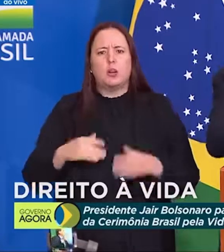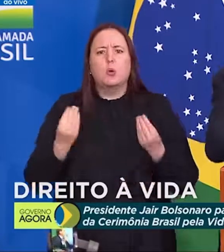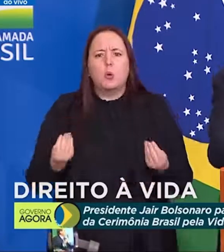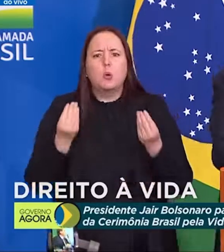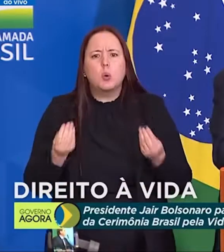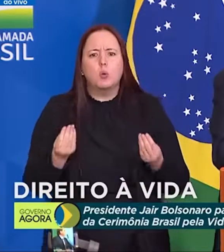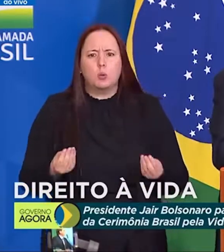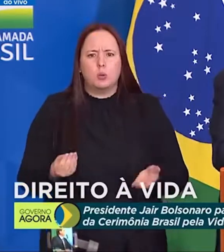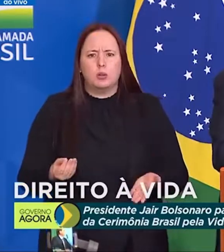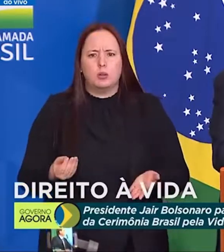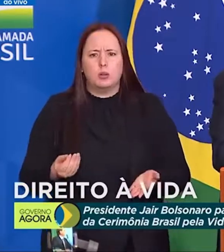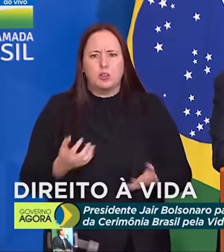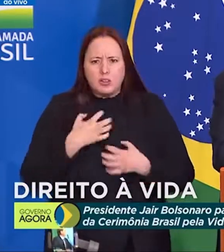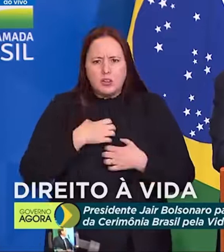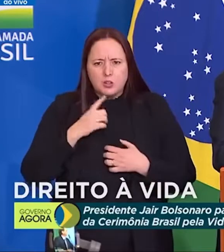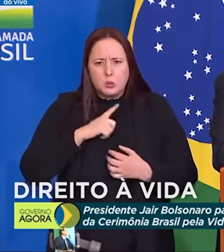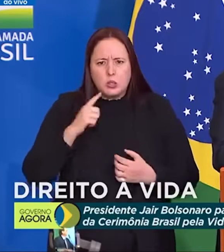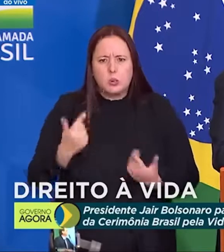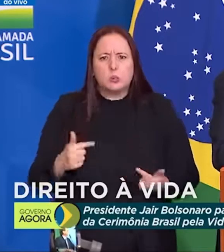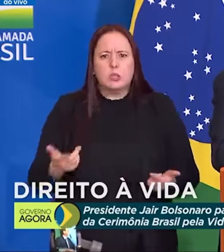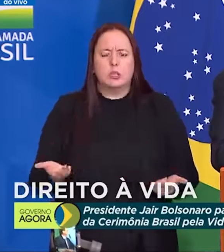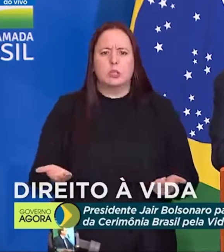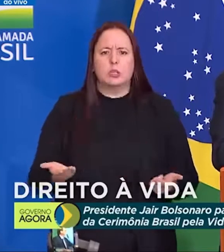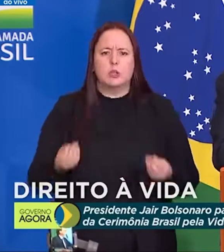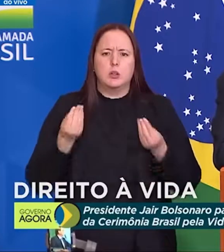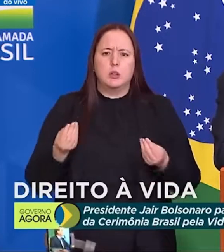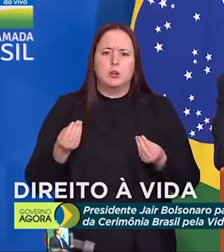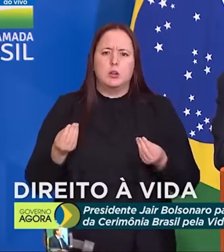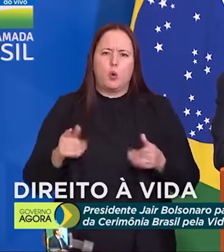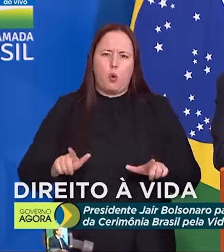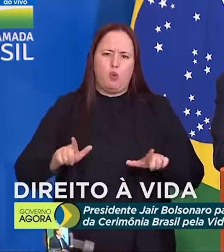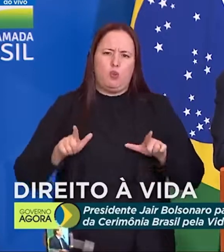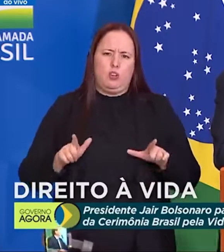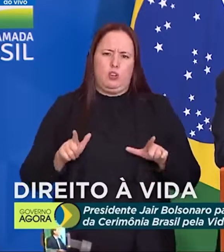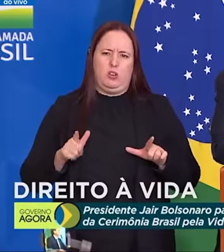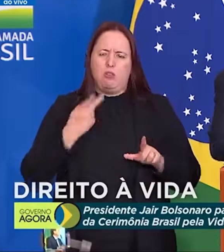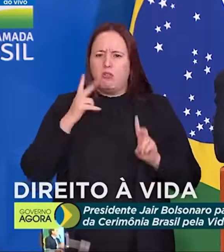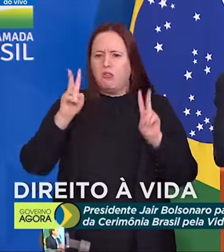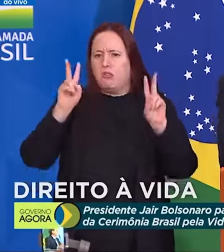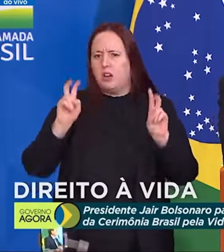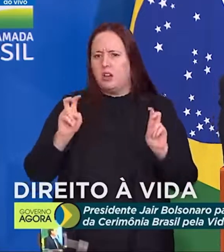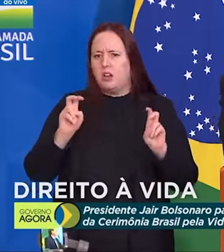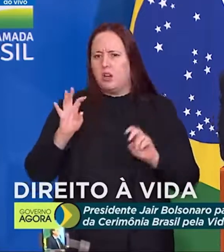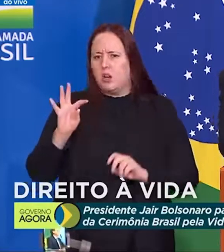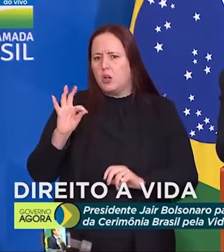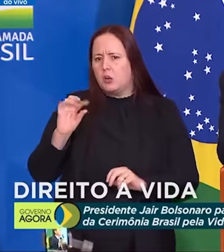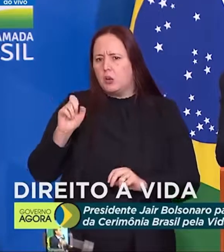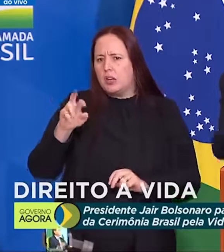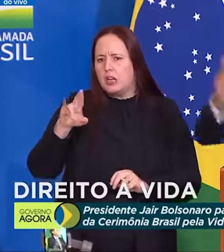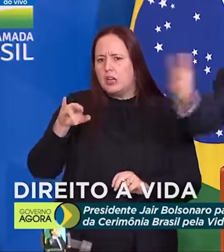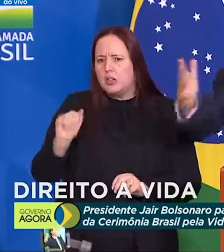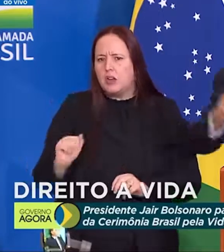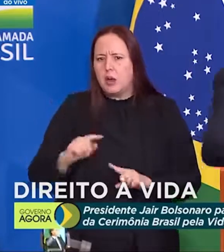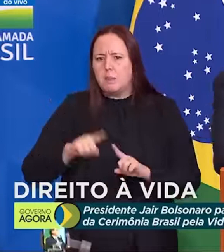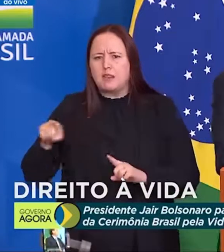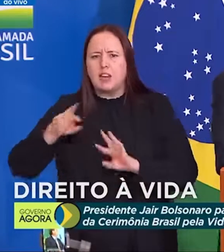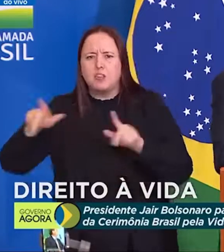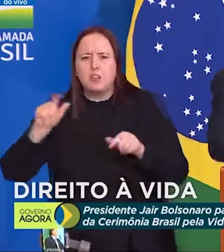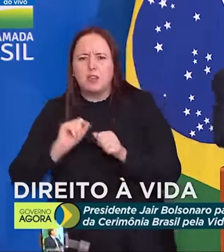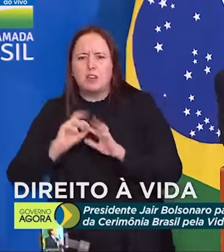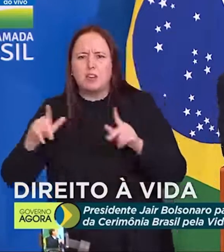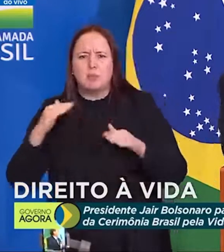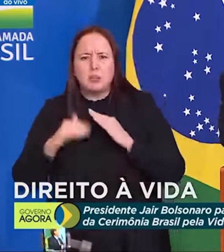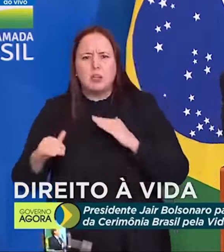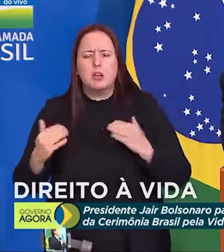a coerência desse ministro? Um convite falando sobre tolerância, ele sendo um intolerante,